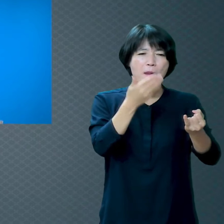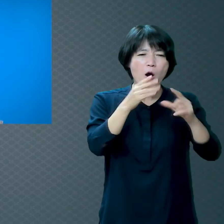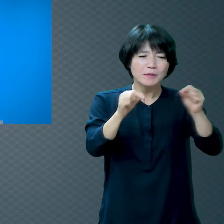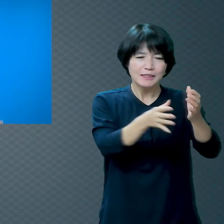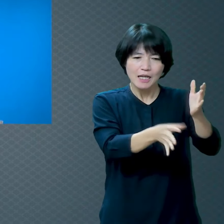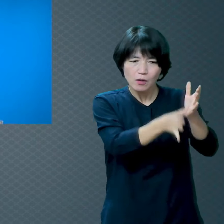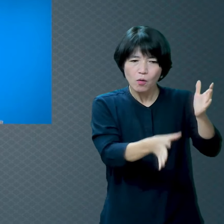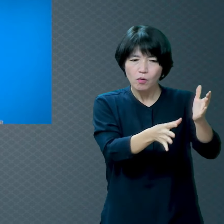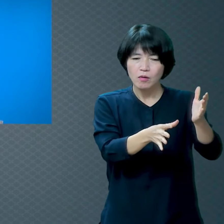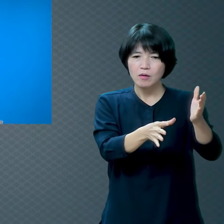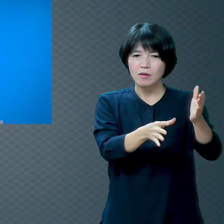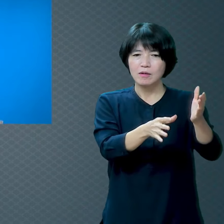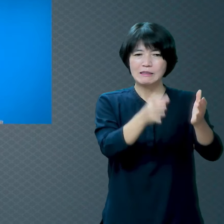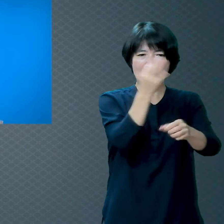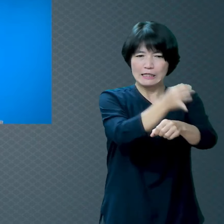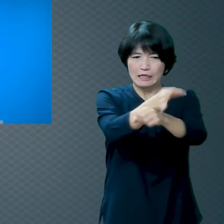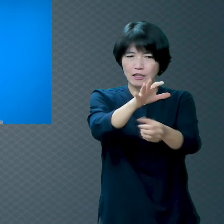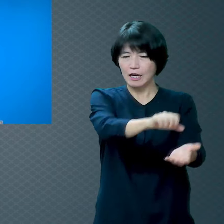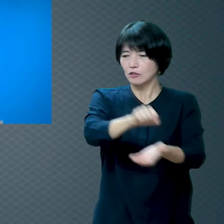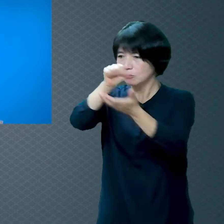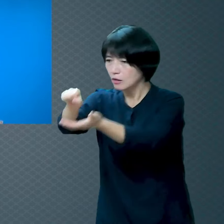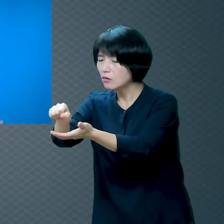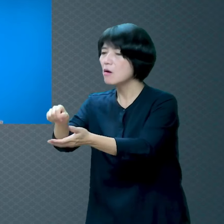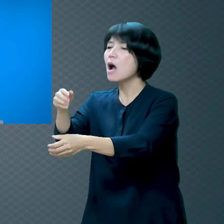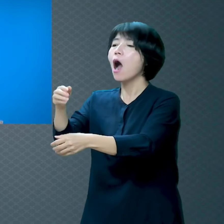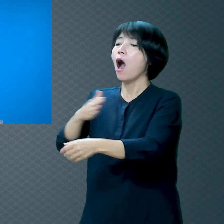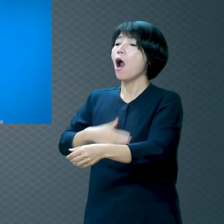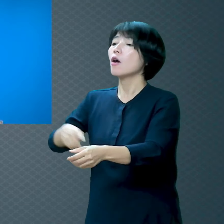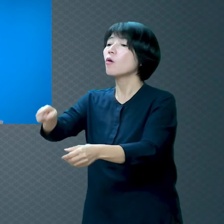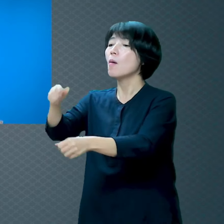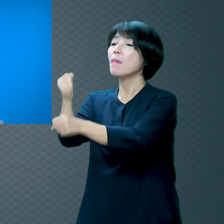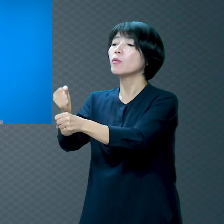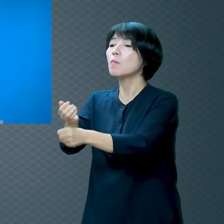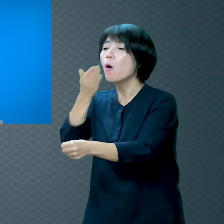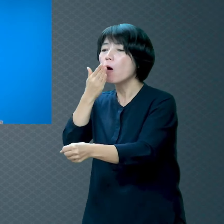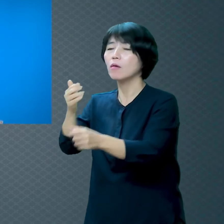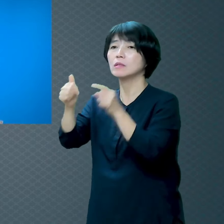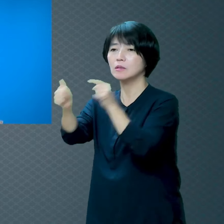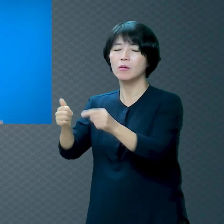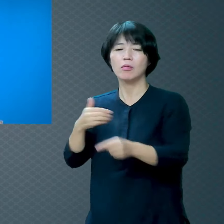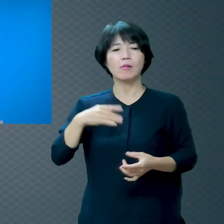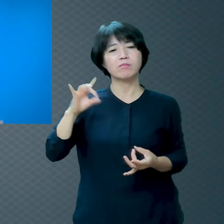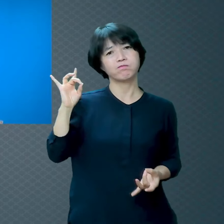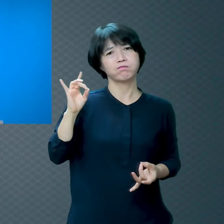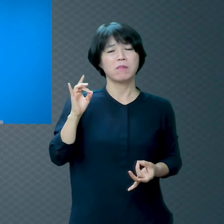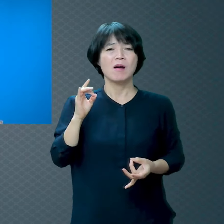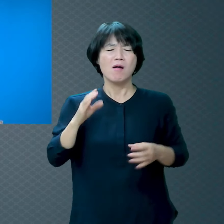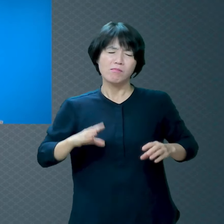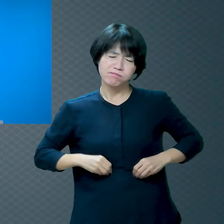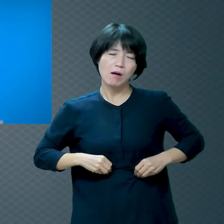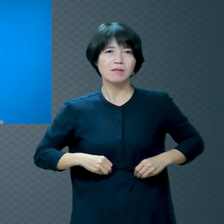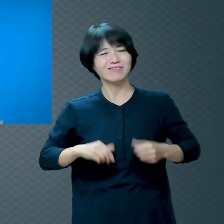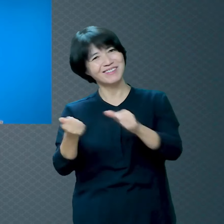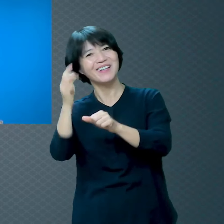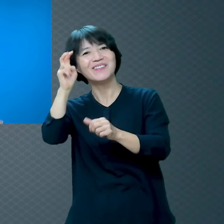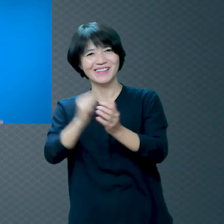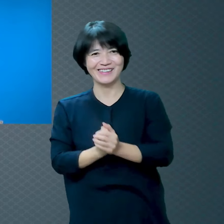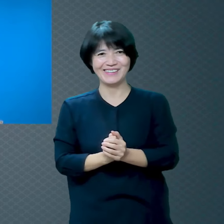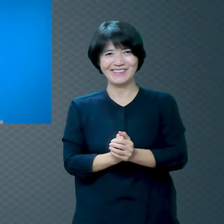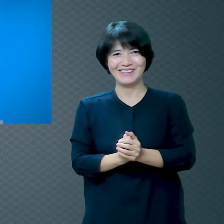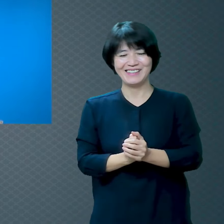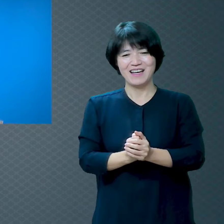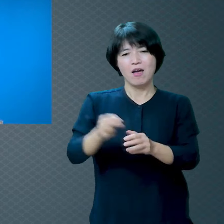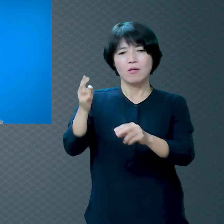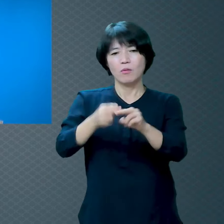저도 맨날 굶을 거예요 아니면 그냥 무 하나만 씹어 먹고 있든지 당근만 씹어 먹든지